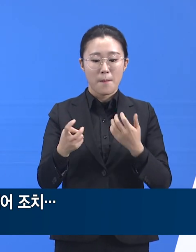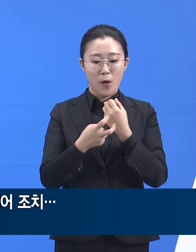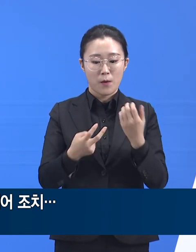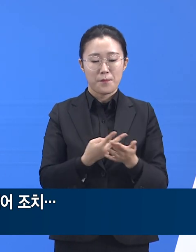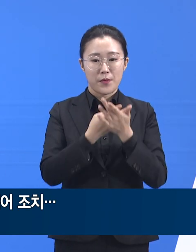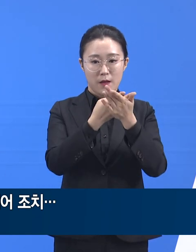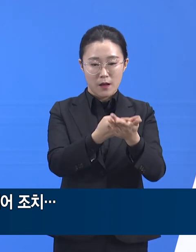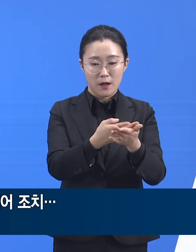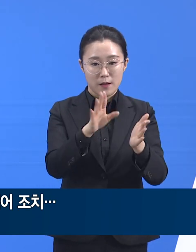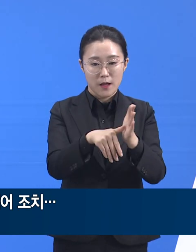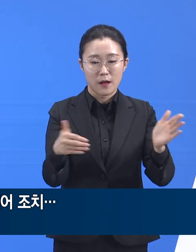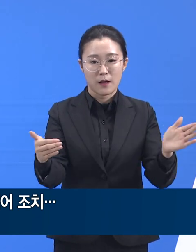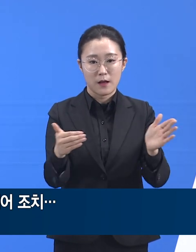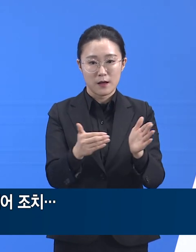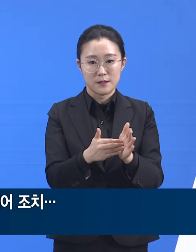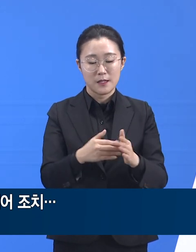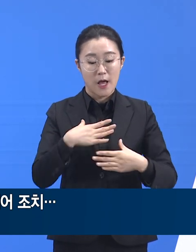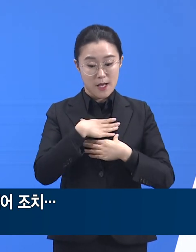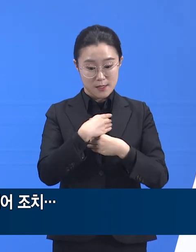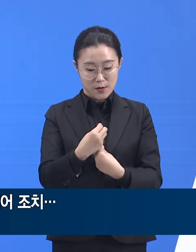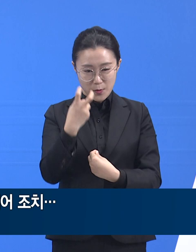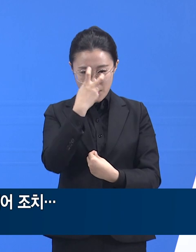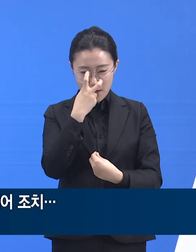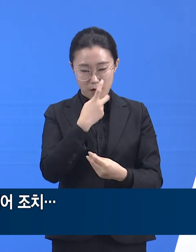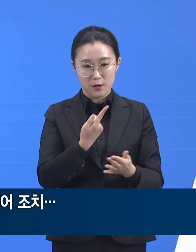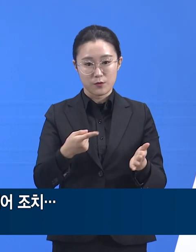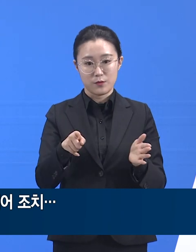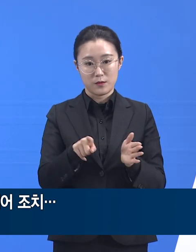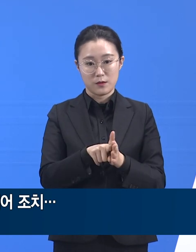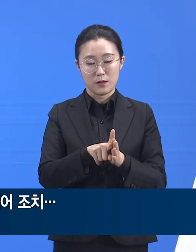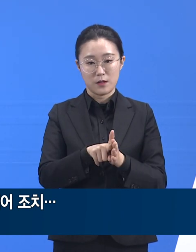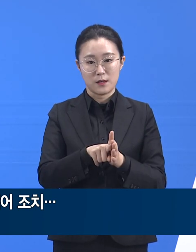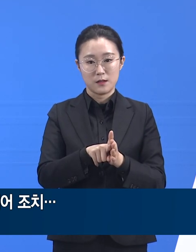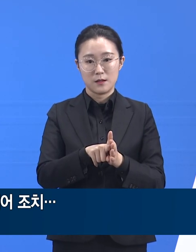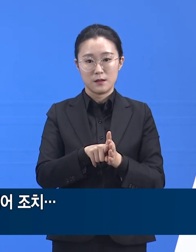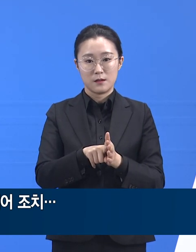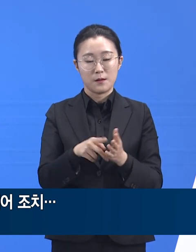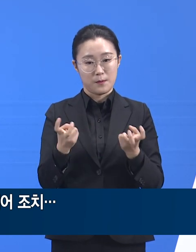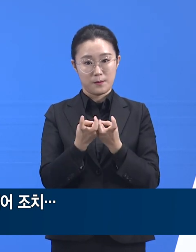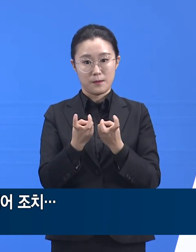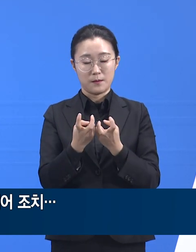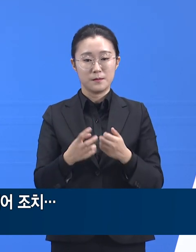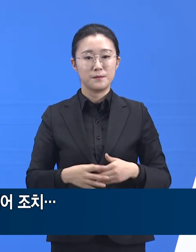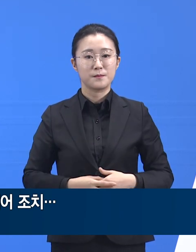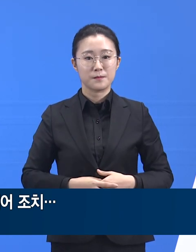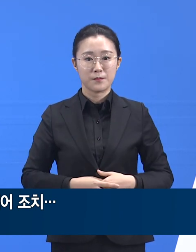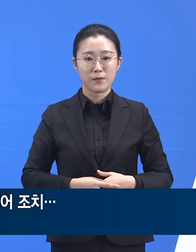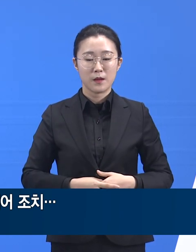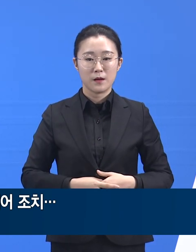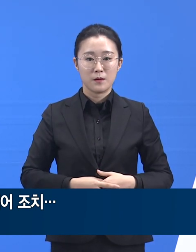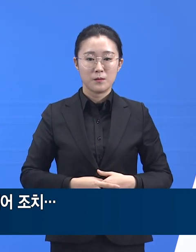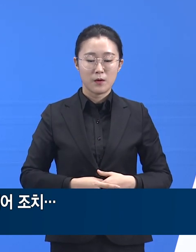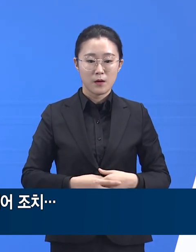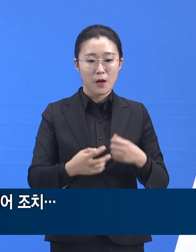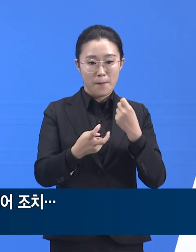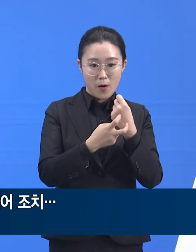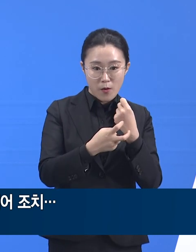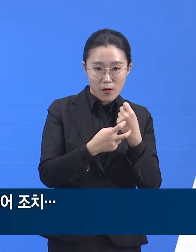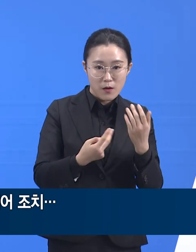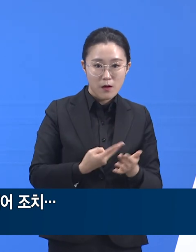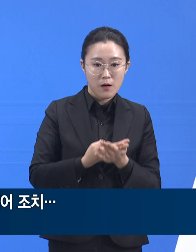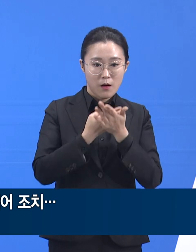대기자의 건강상태 변화를 매일 체크하고, 의료기관과 생활치료센터로의 배분하는